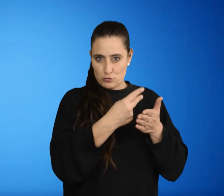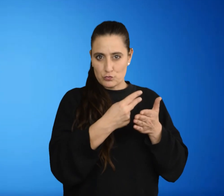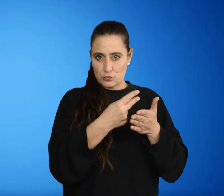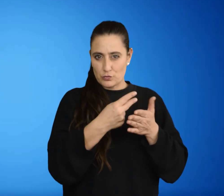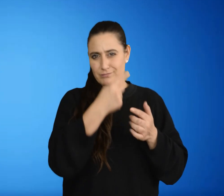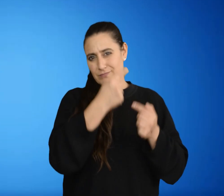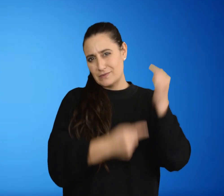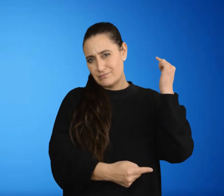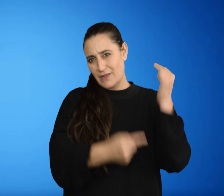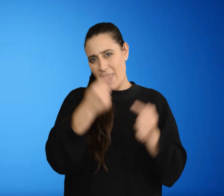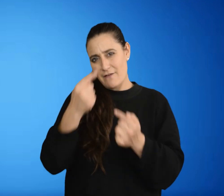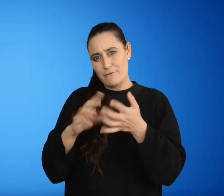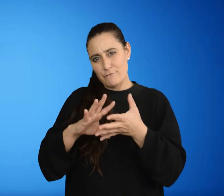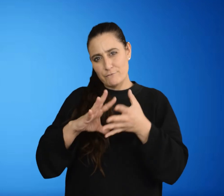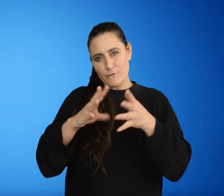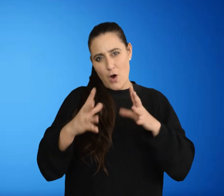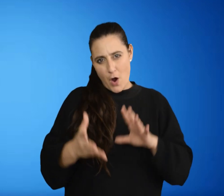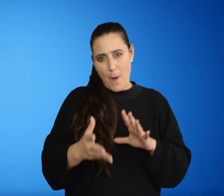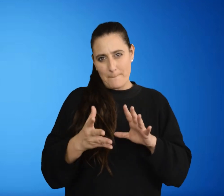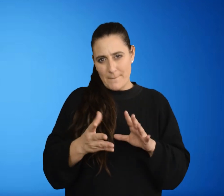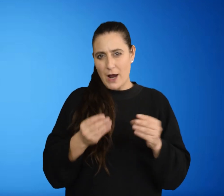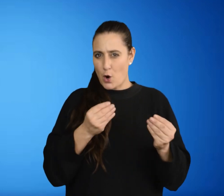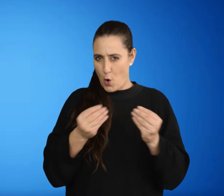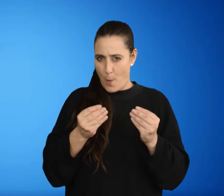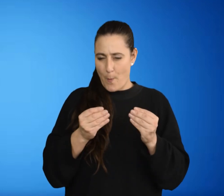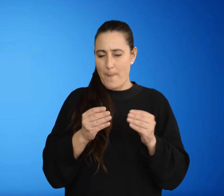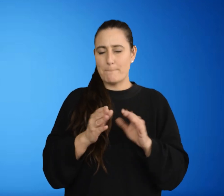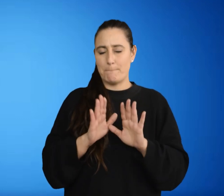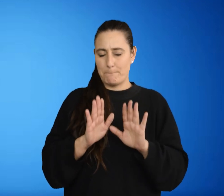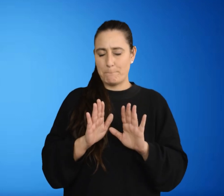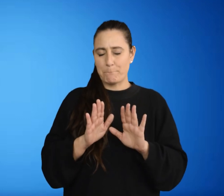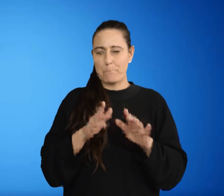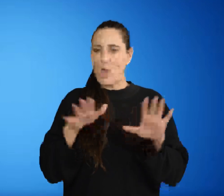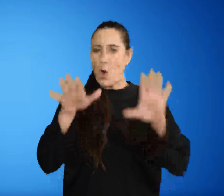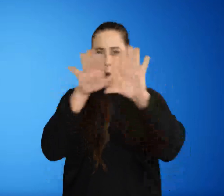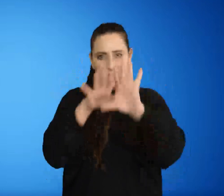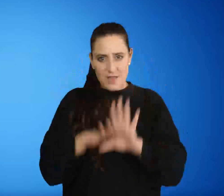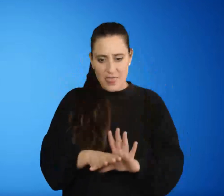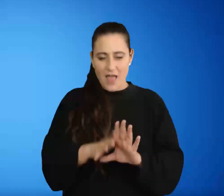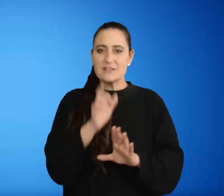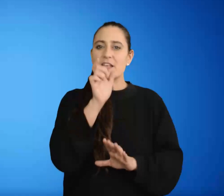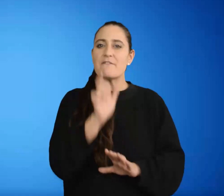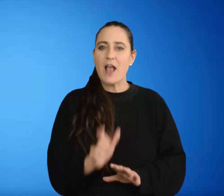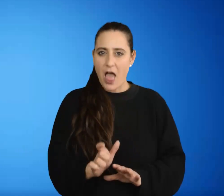Las diversas formas y funciones en que se utilizan Coincidencia de